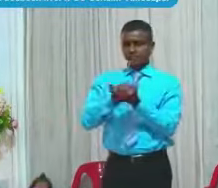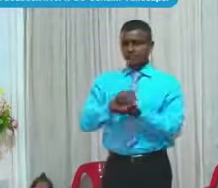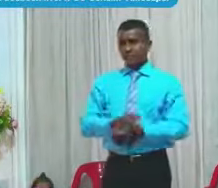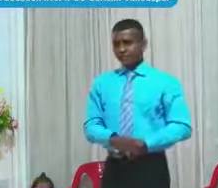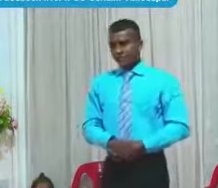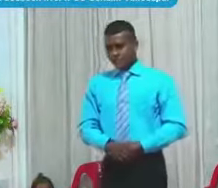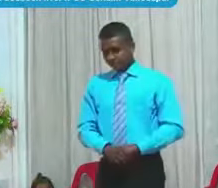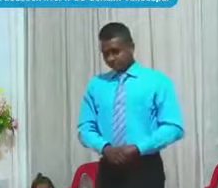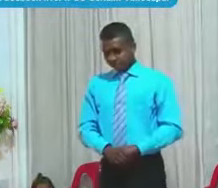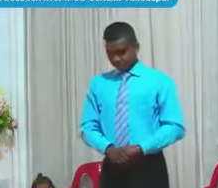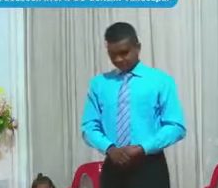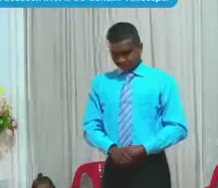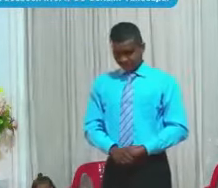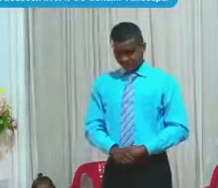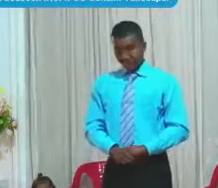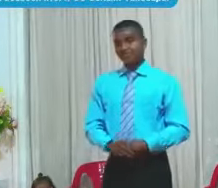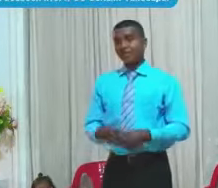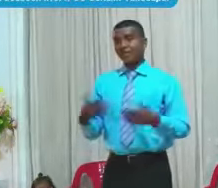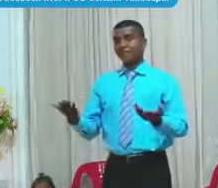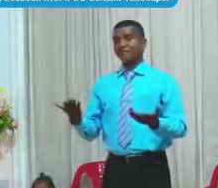Los sacerdotes